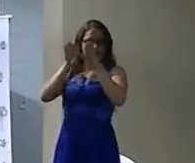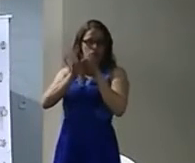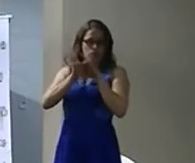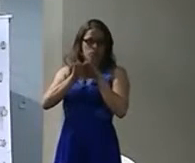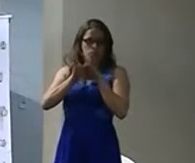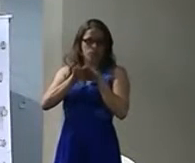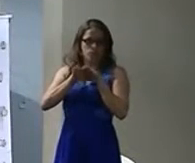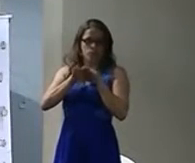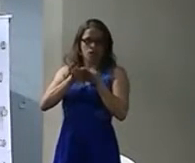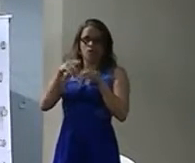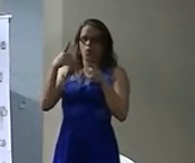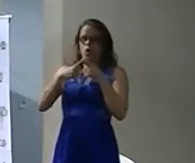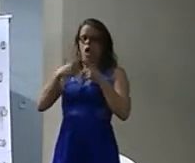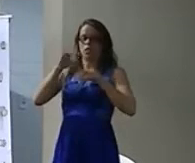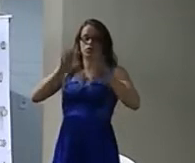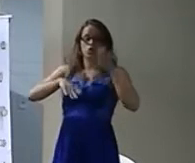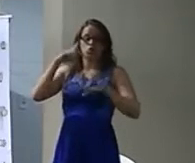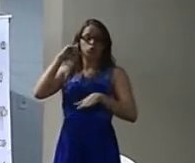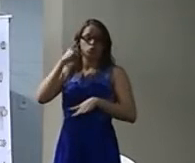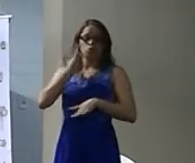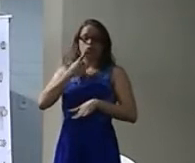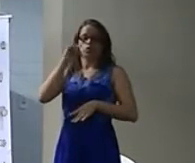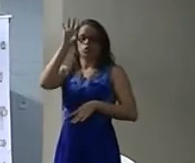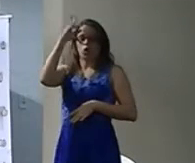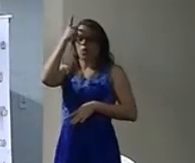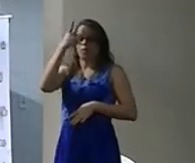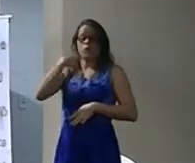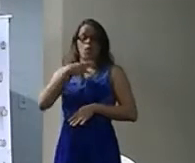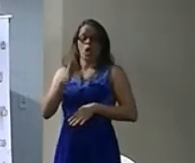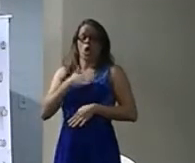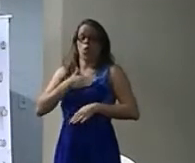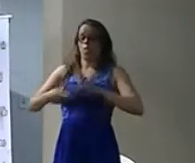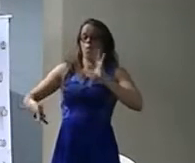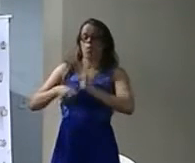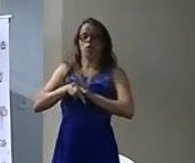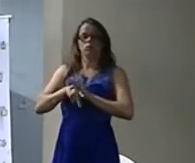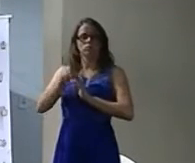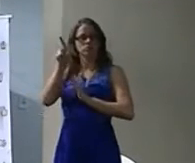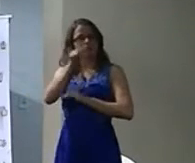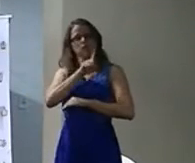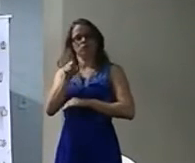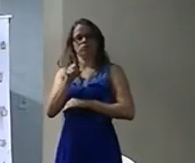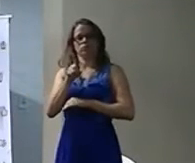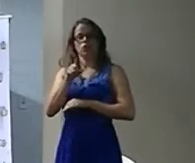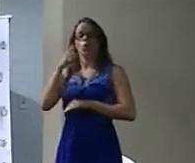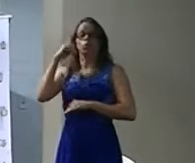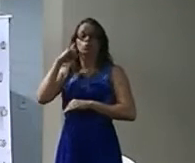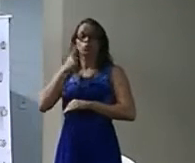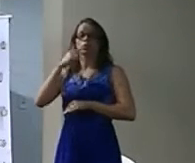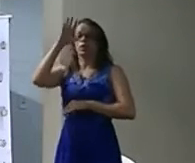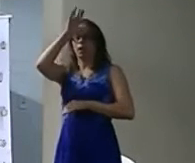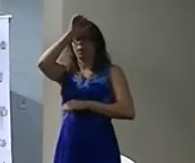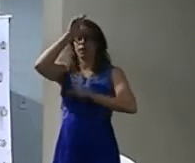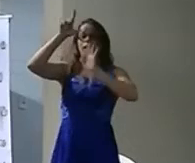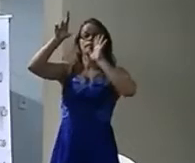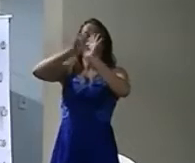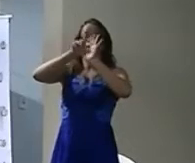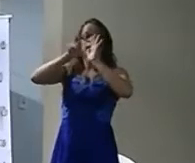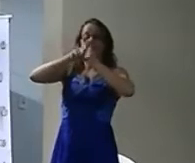exclusividade Que é outro crime Reserva de mercado Não pode acontecer Agora Aprender livros de qualquer